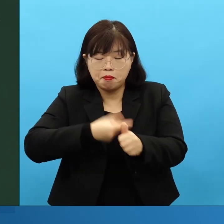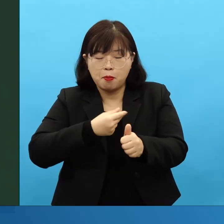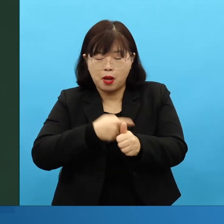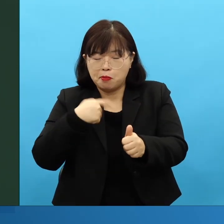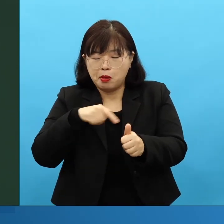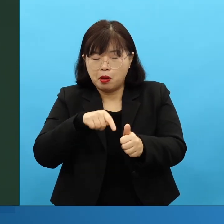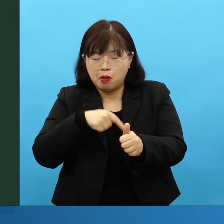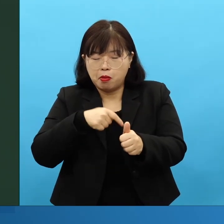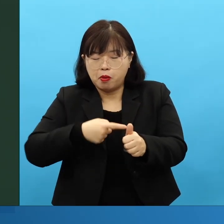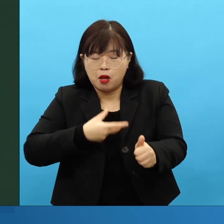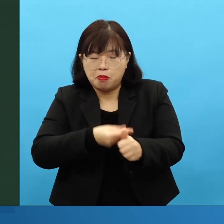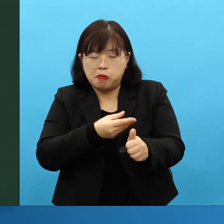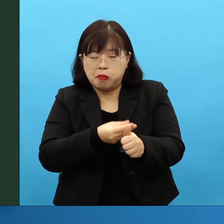가치가 없죠. 못 알아들은 거예요.